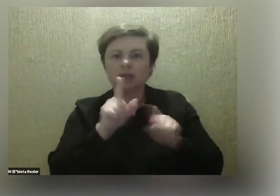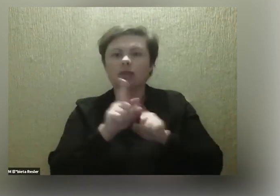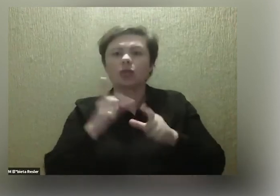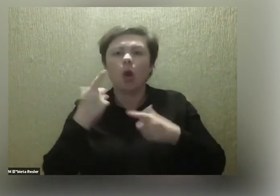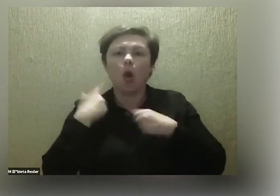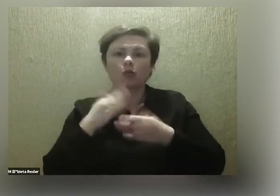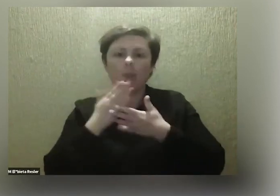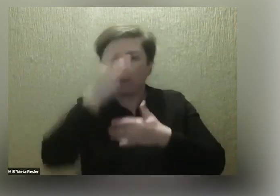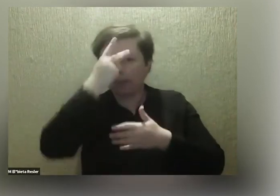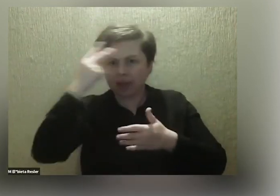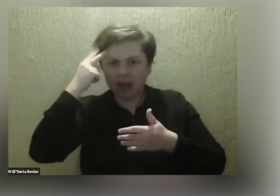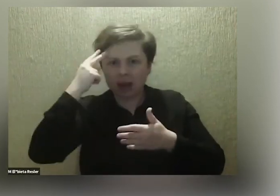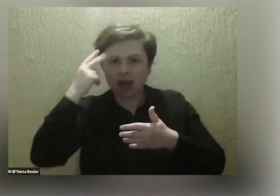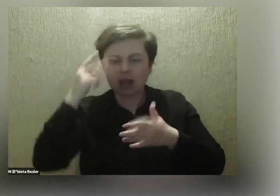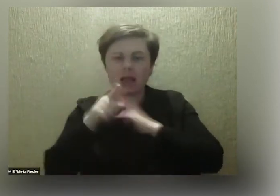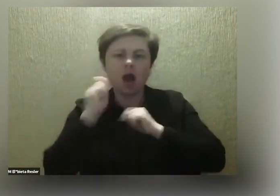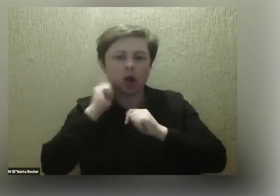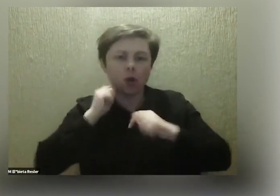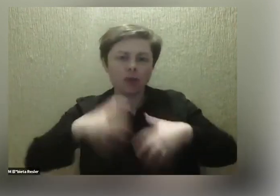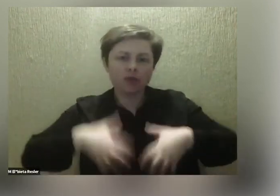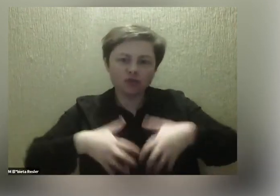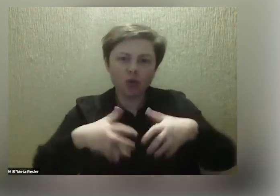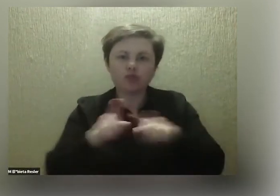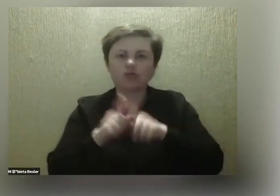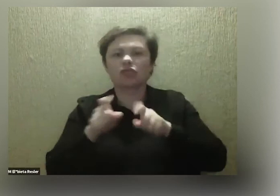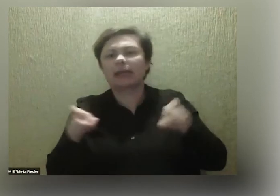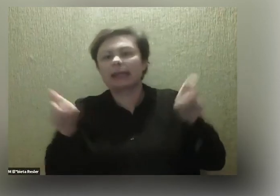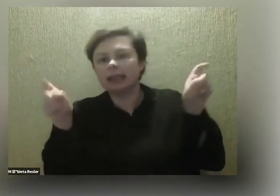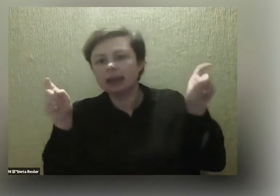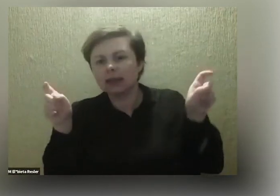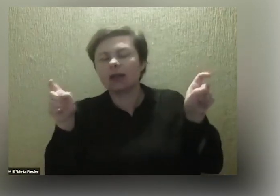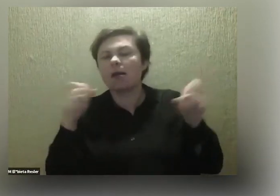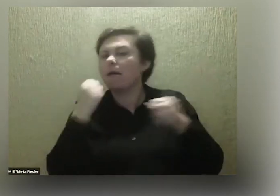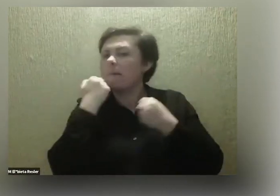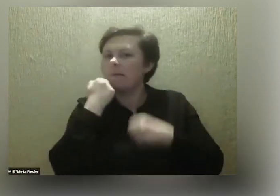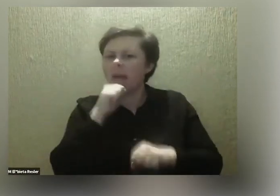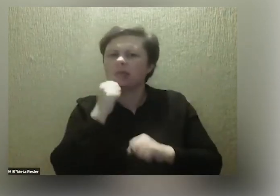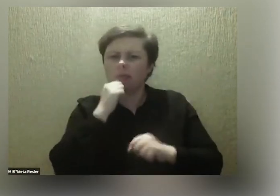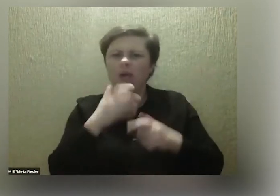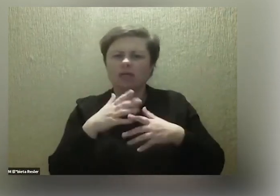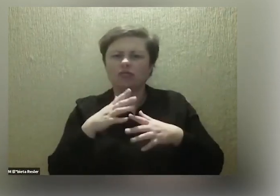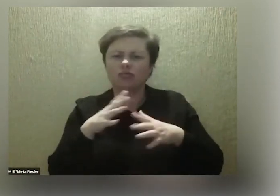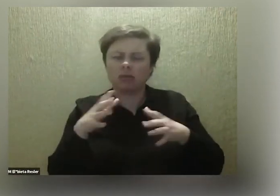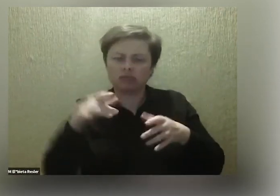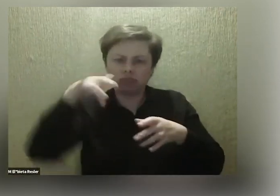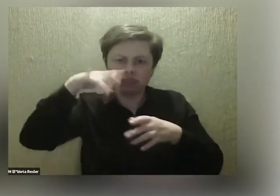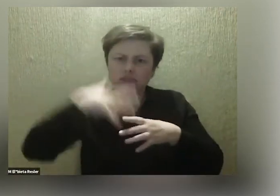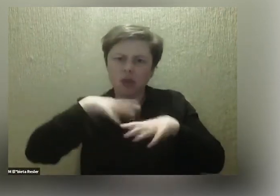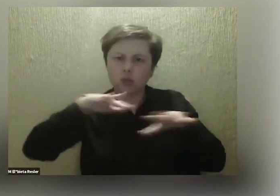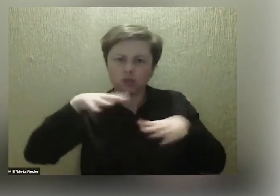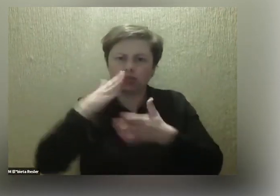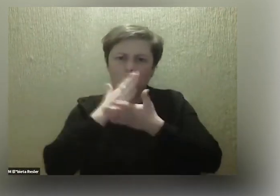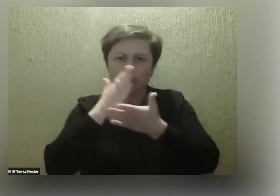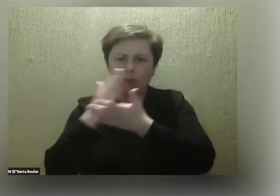pomocy ginekologa również. Generalnie taka bardzo, bardzo szeroko zakrojona pomoc w